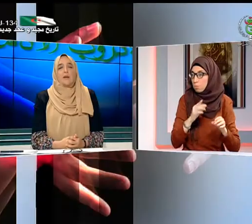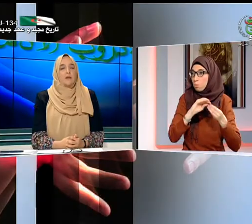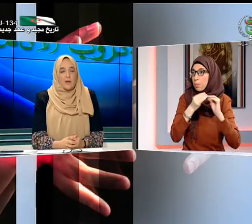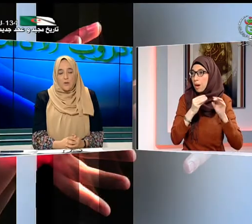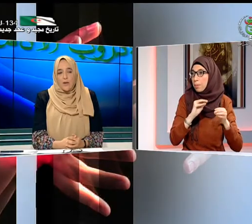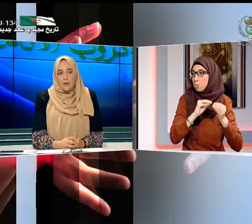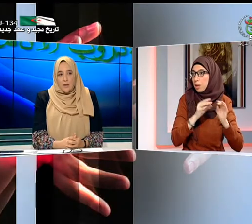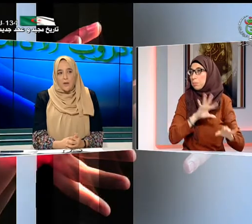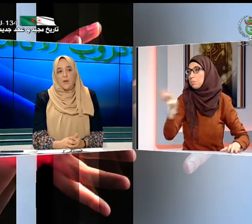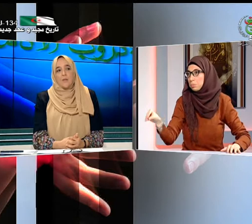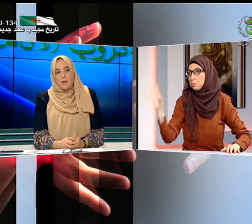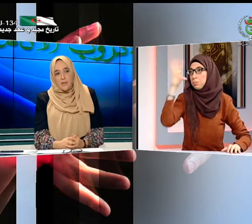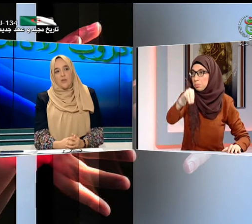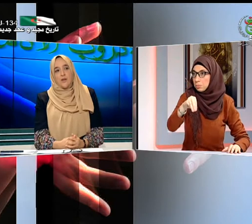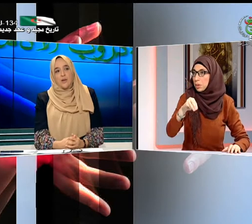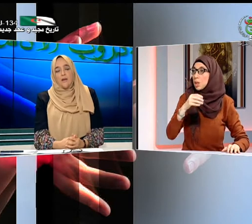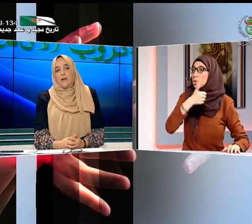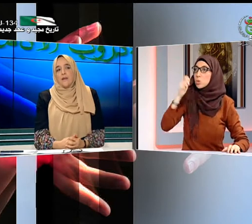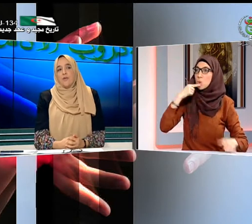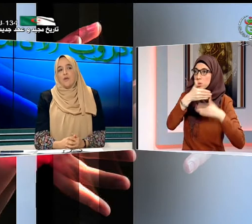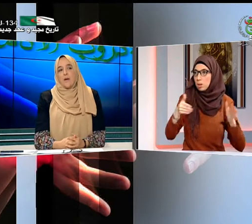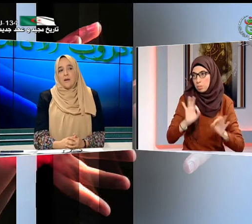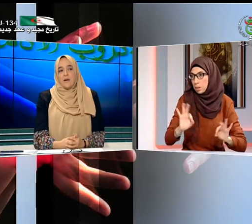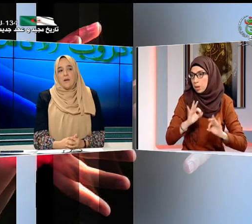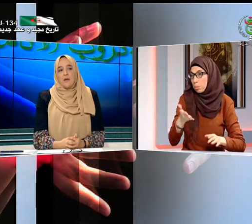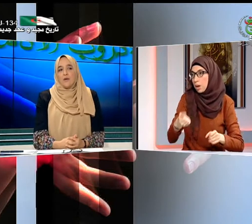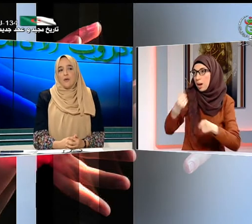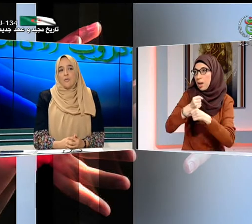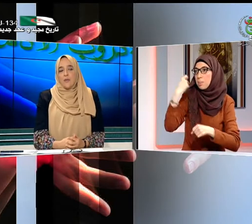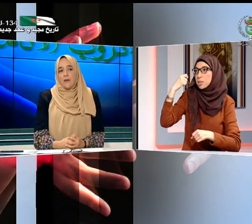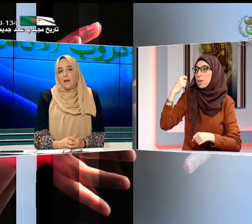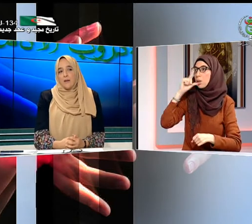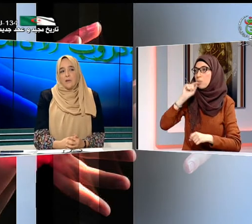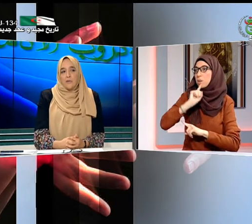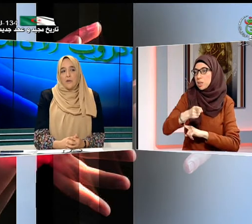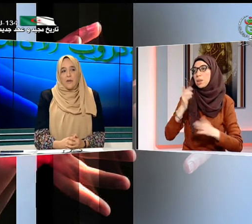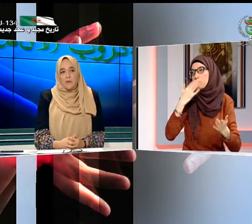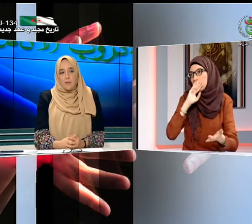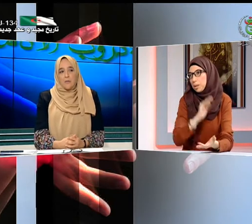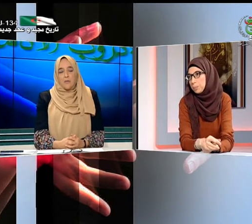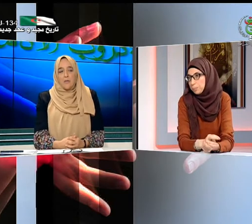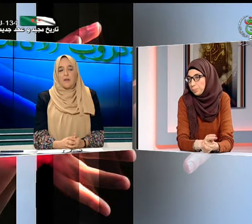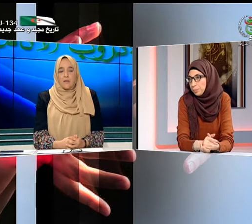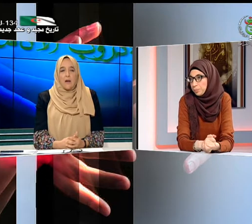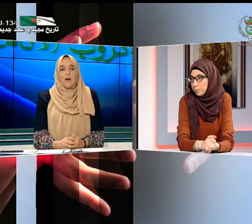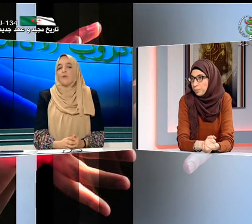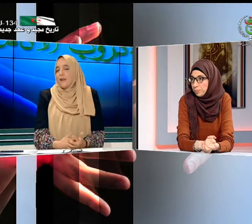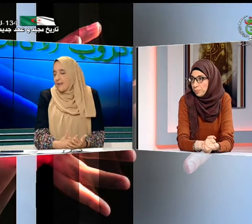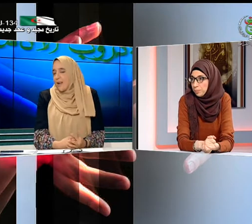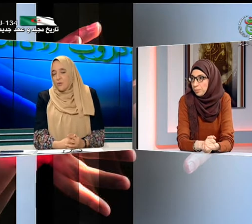ينتقلون إلى الثانوي إلى مدارس مدمجة يعني في كل مرة يقوم بترحال الطفل الأصم من مركز إلى آخر ولكن الحمد